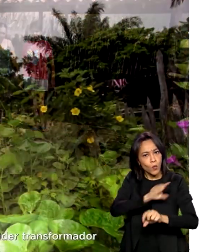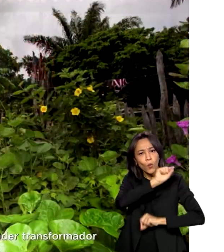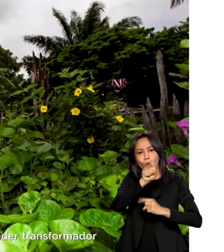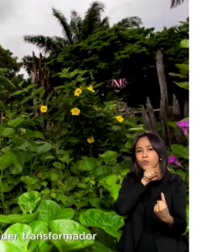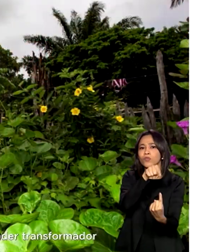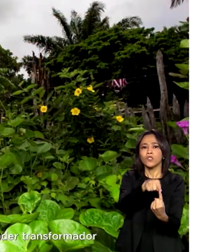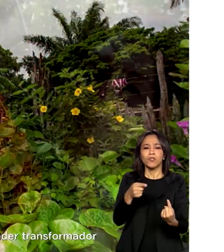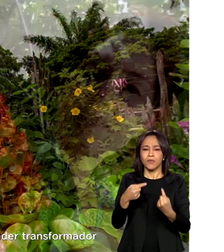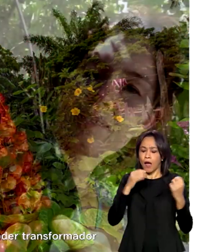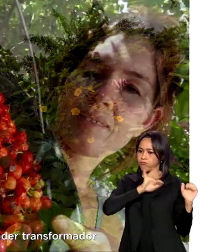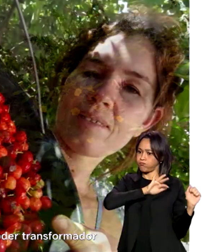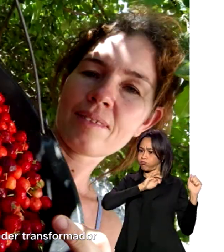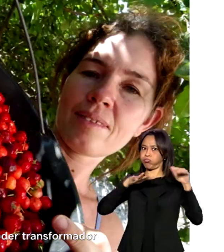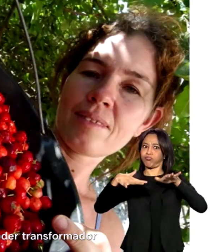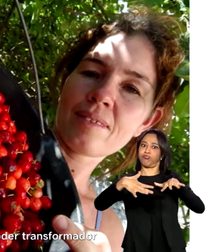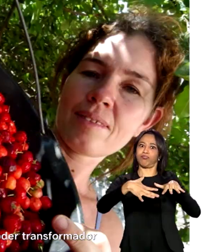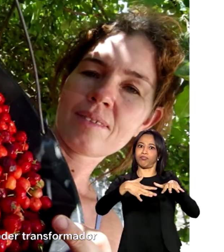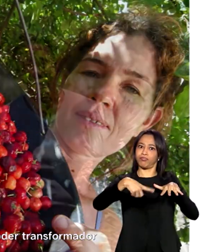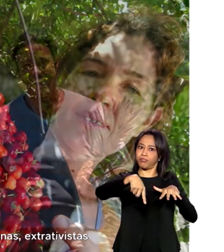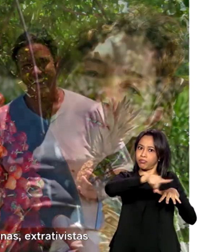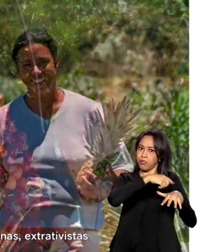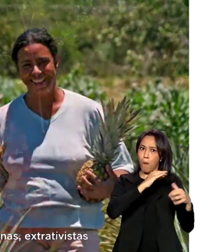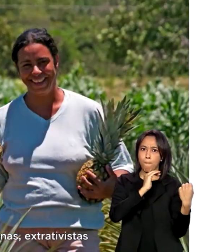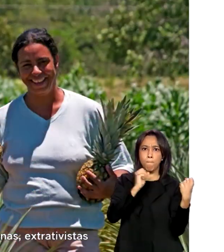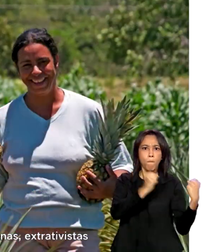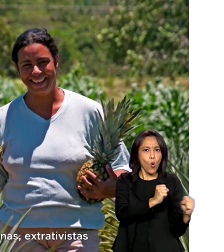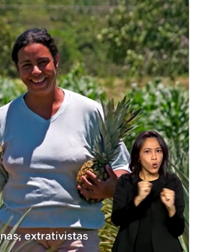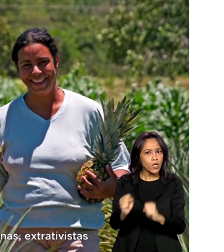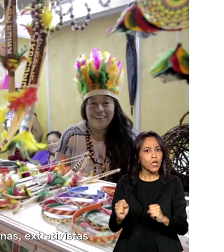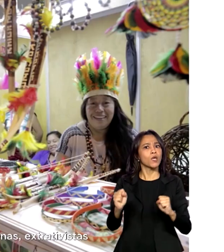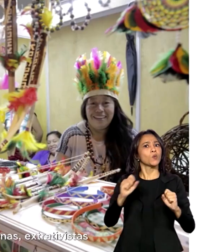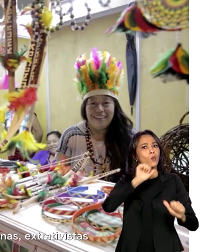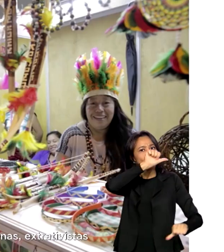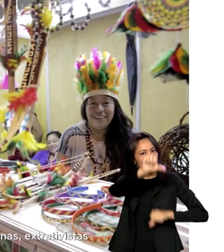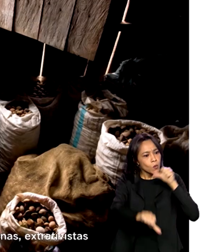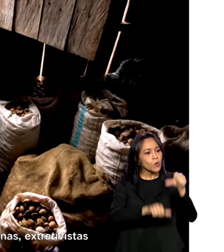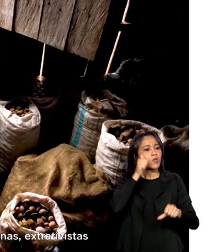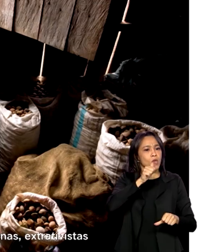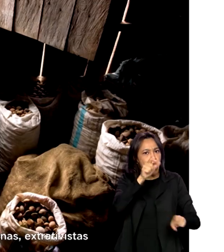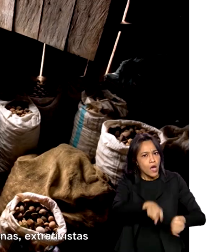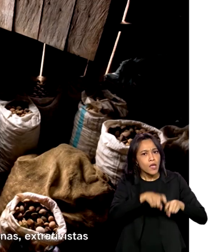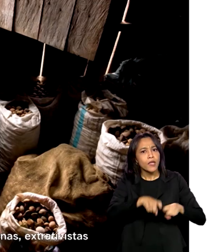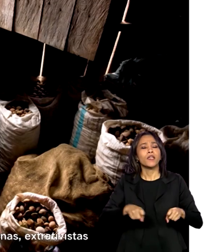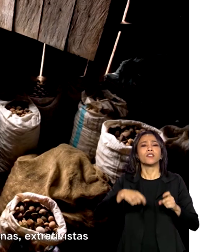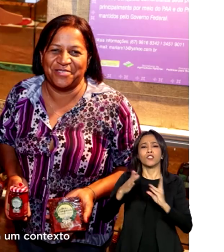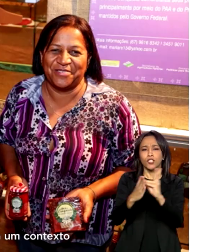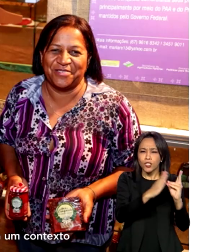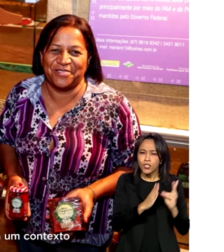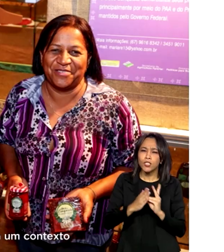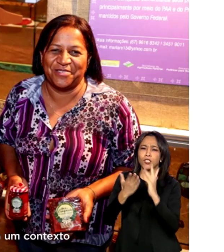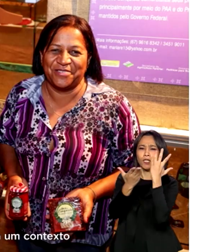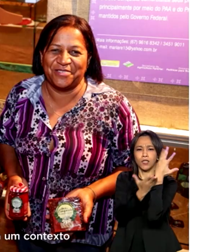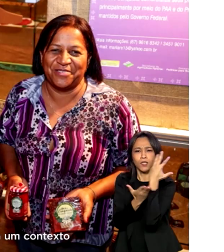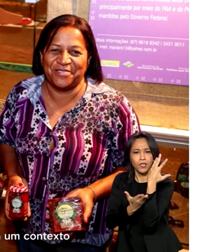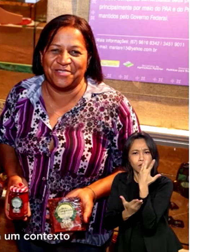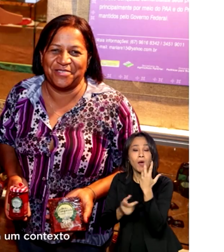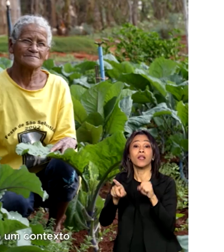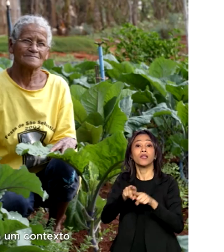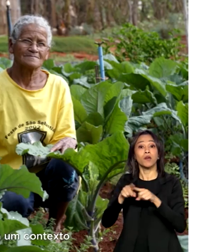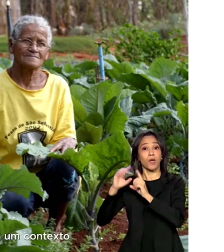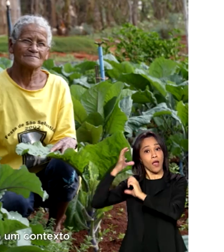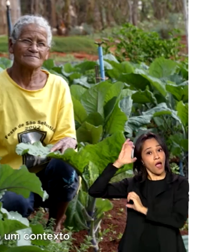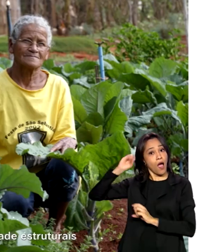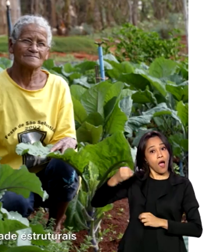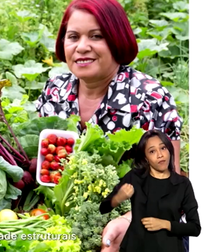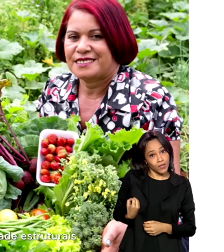dar visibilidade ao poder transformador das mulheres rurais, indígenas, extrativistas e afrodescendentes.